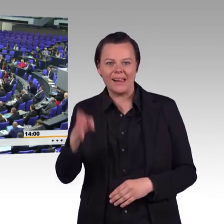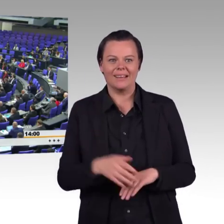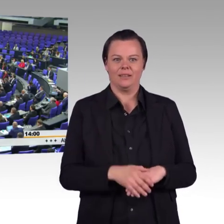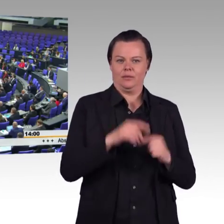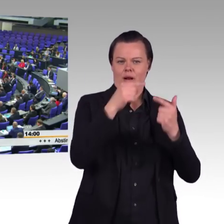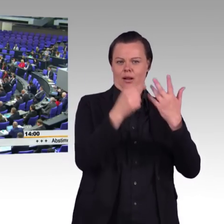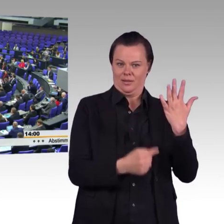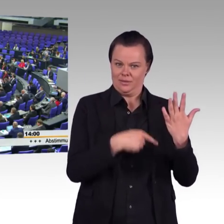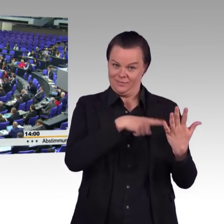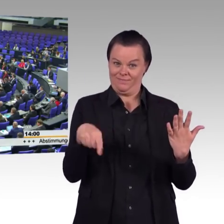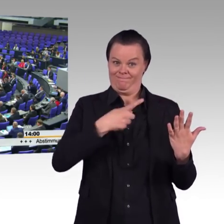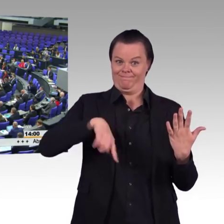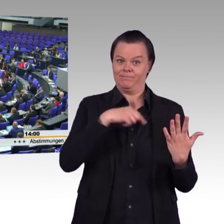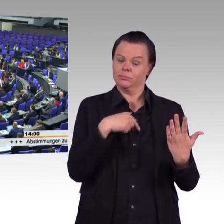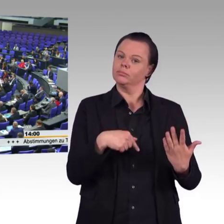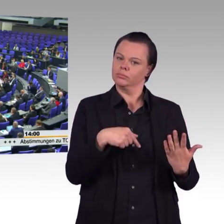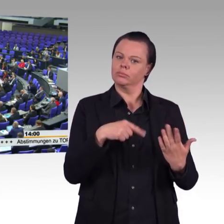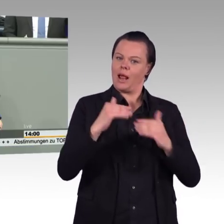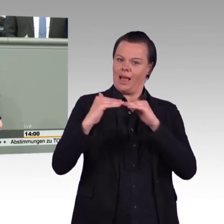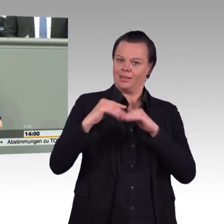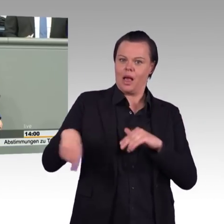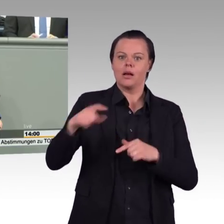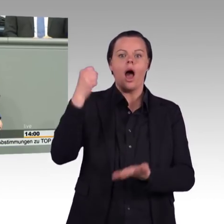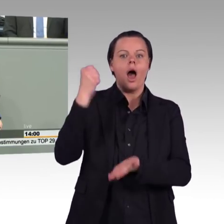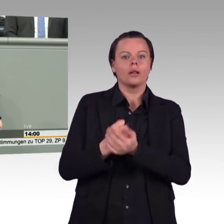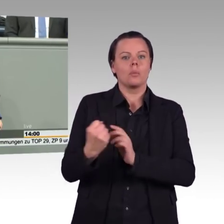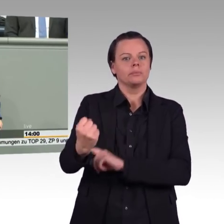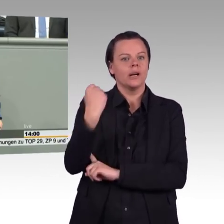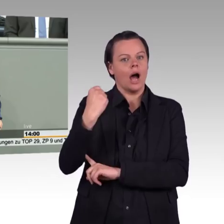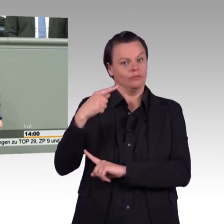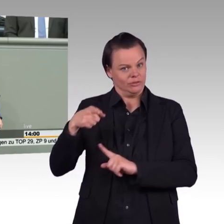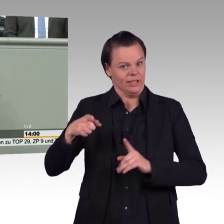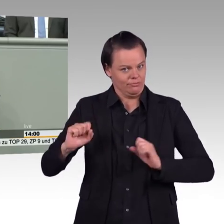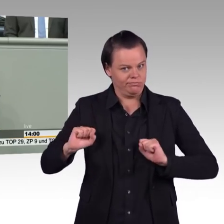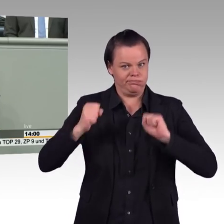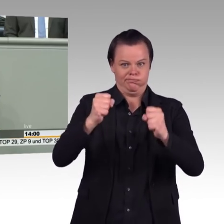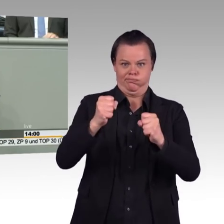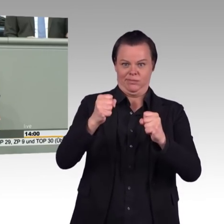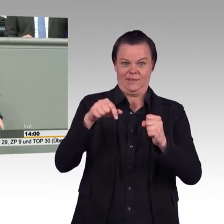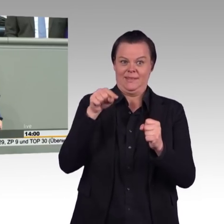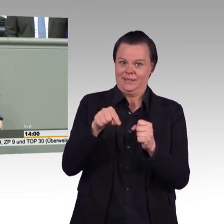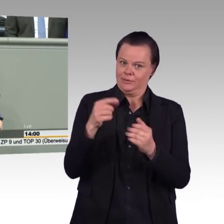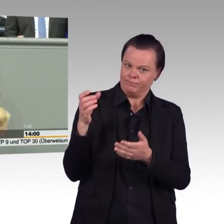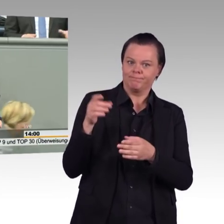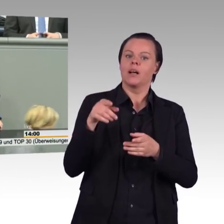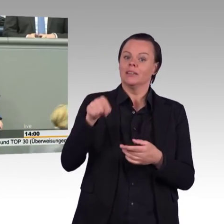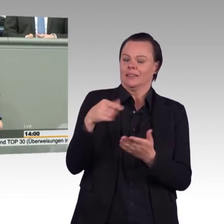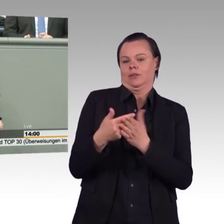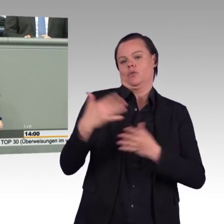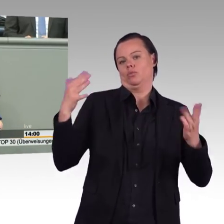Es ist gut, dass wir aus beiden Technologien aussteigen, weil das rückwärtsgewandte Technologien sind. Wir müssen Richtung